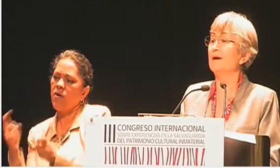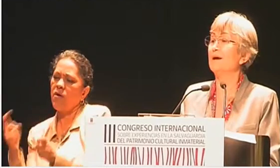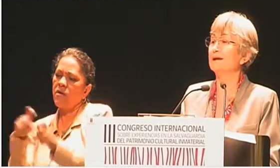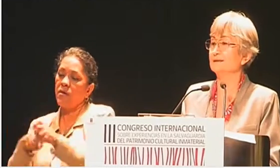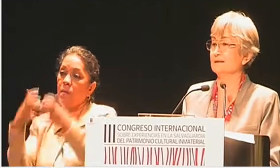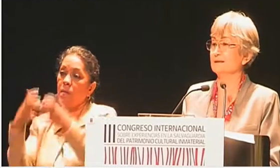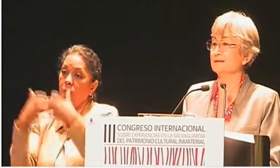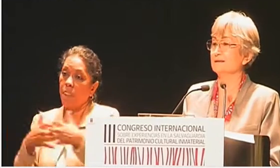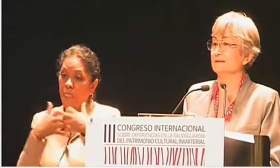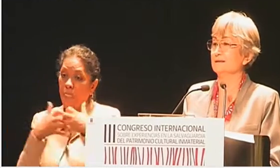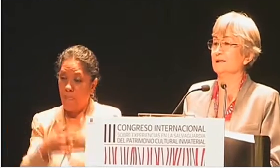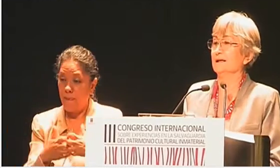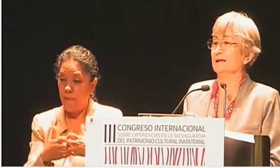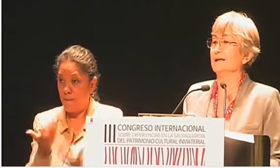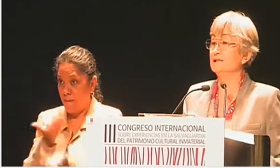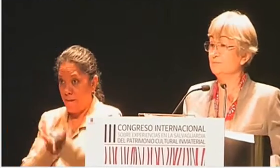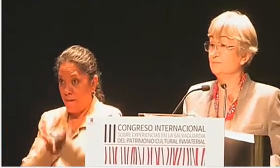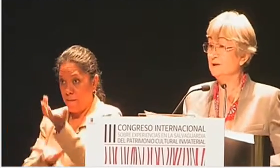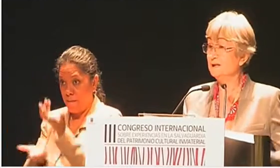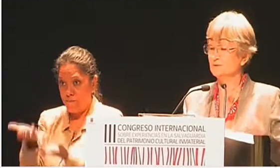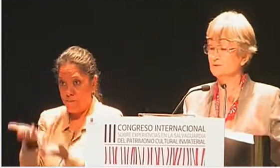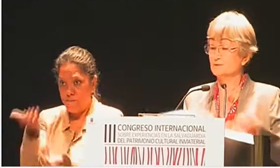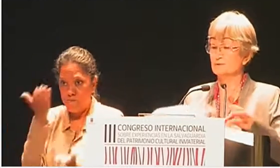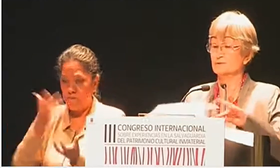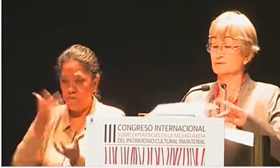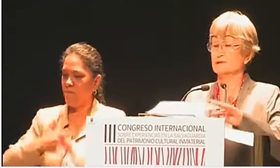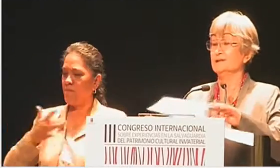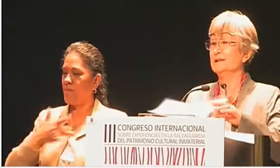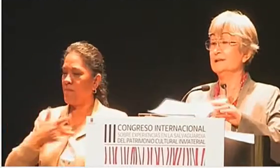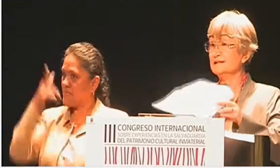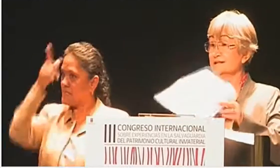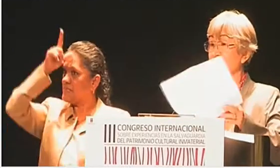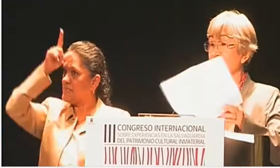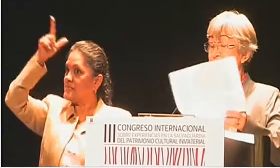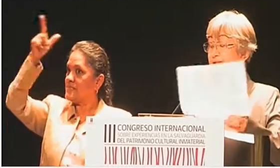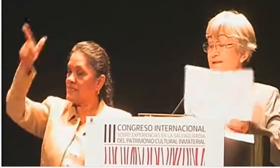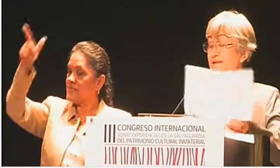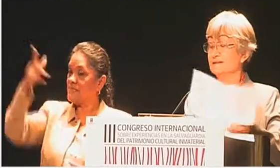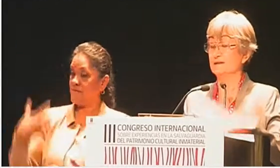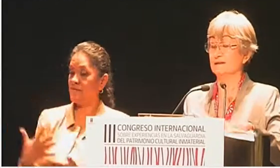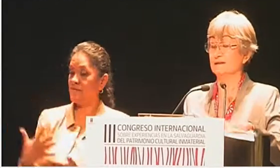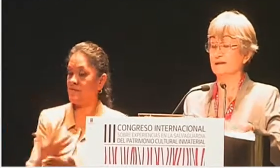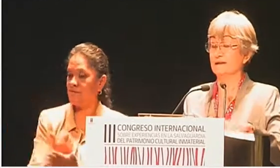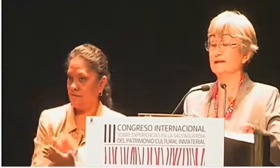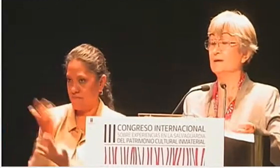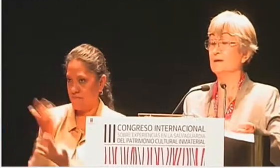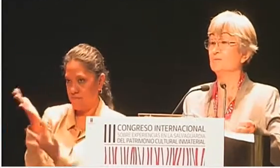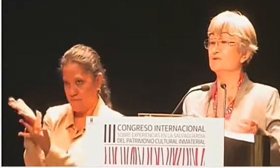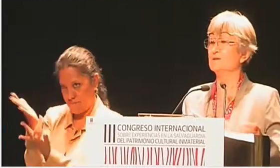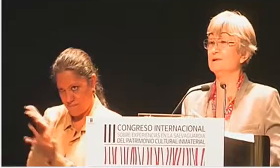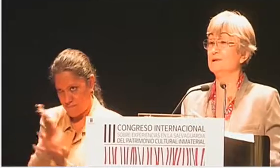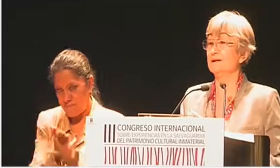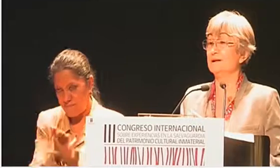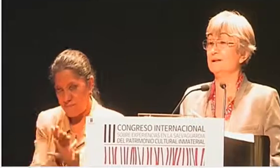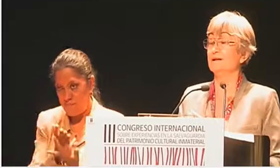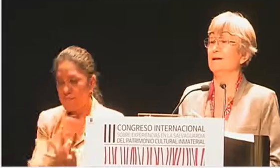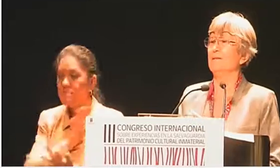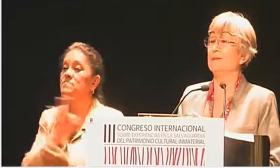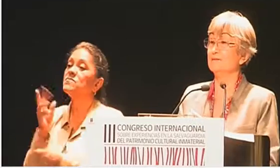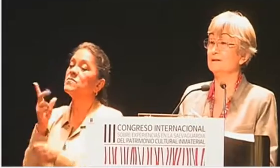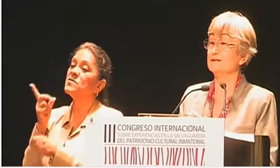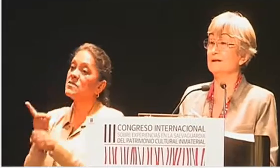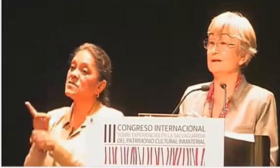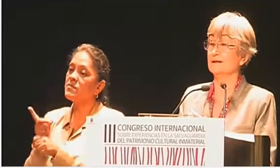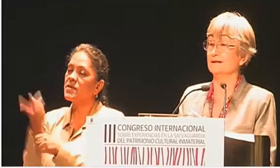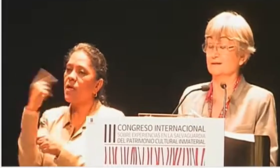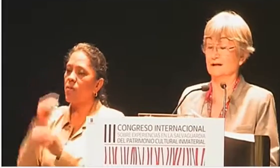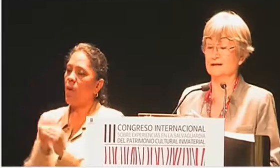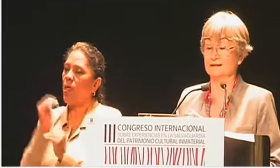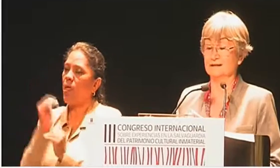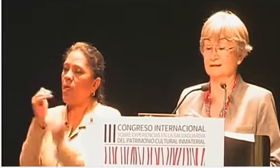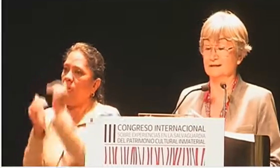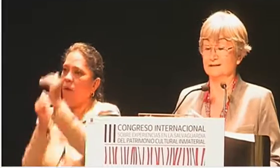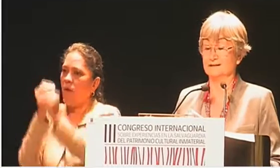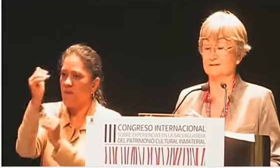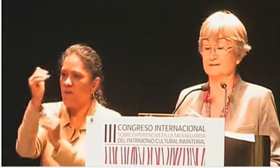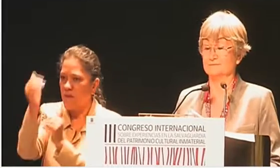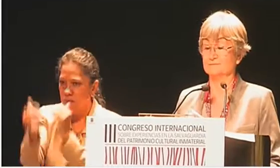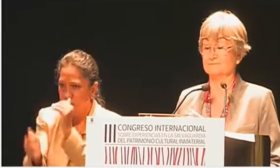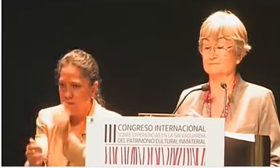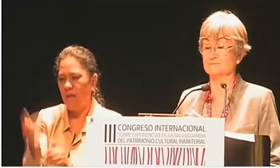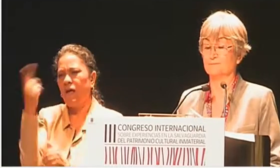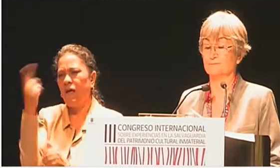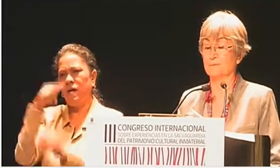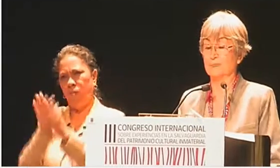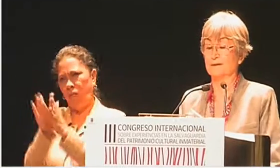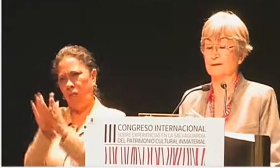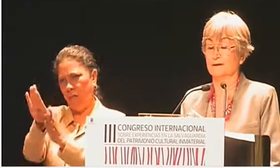compartan el espíritu, las ganancias y la posibilidad de avanzar hacia adelante.